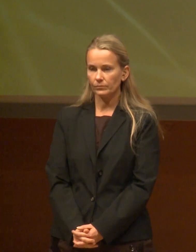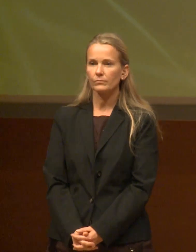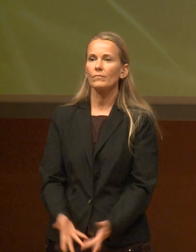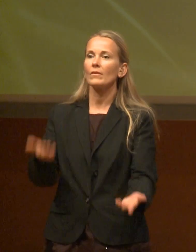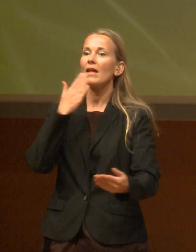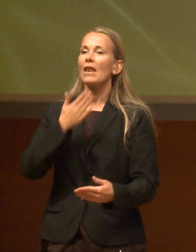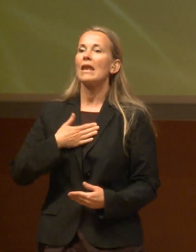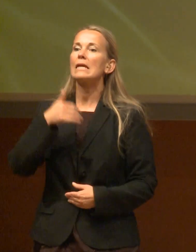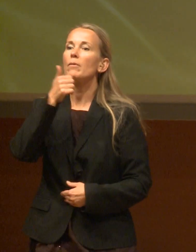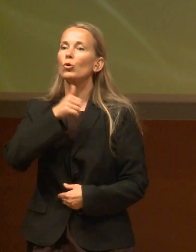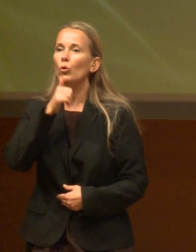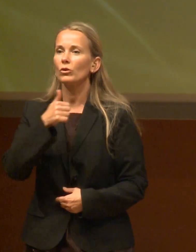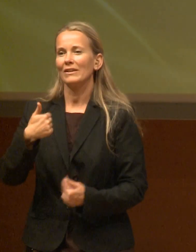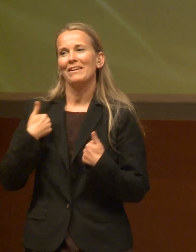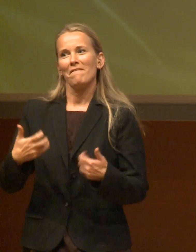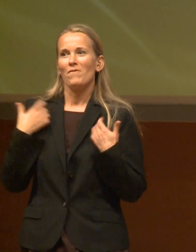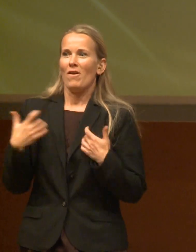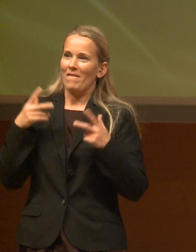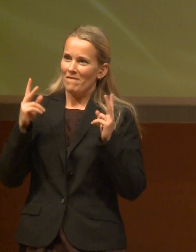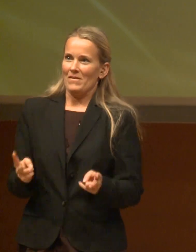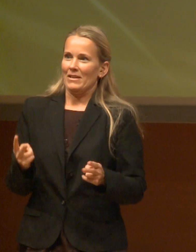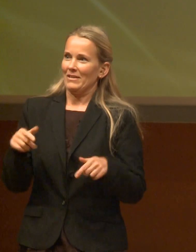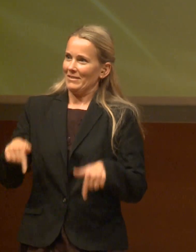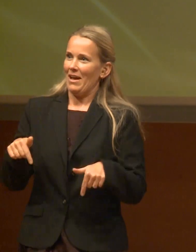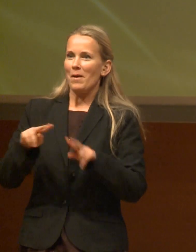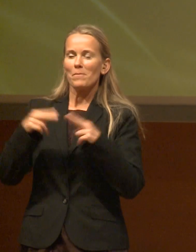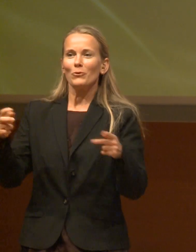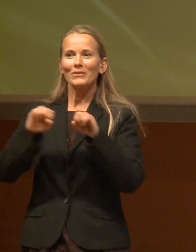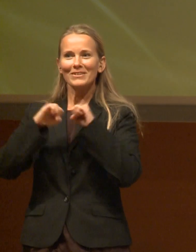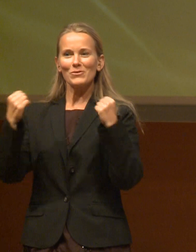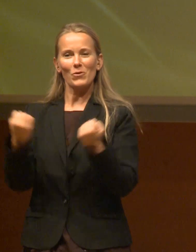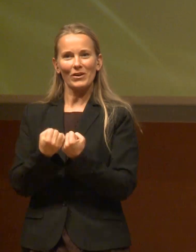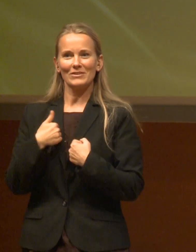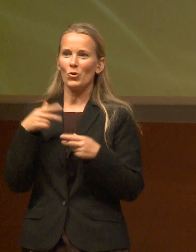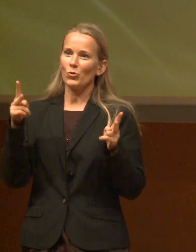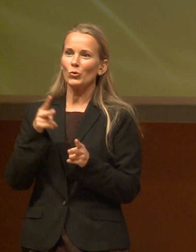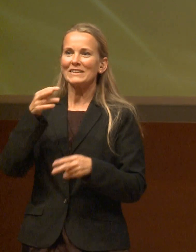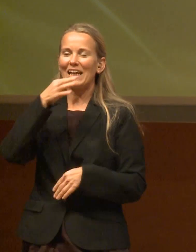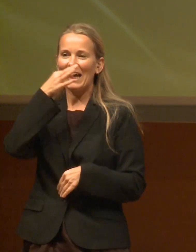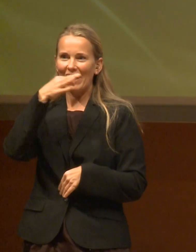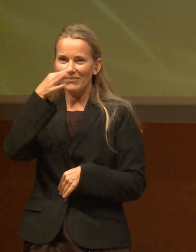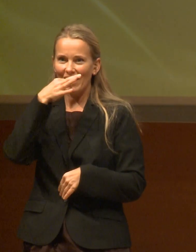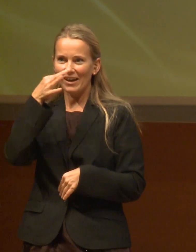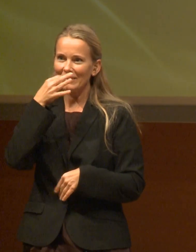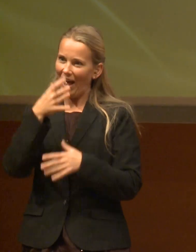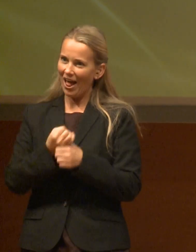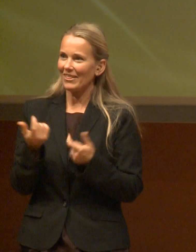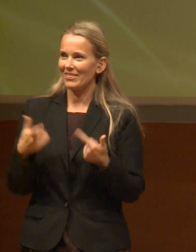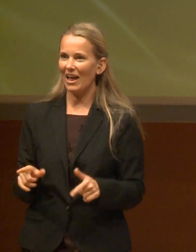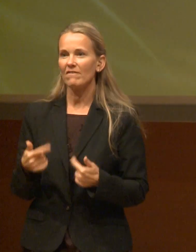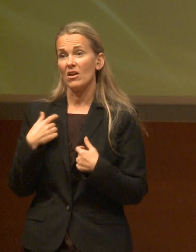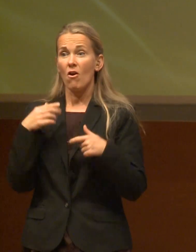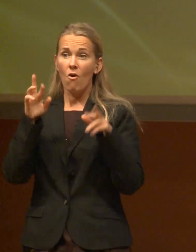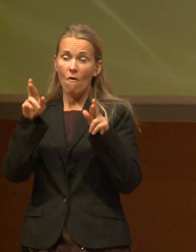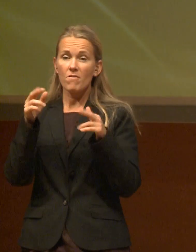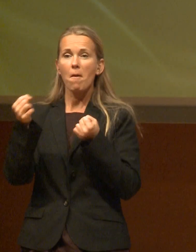Liebe Grüne, ich freue mich wirklich, dass ich da bei einem Bundeskongress ein kurzes Referat erhalten darf. Ich hoffe, dass ich